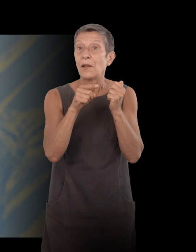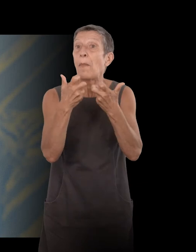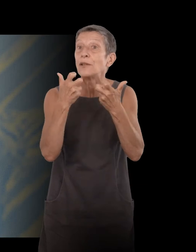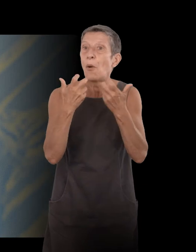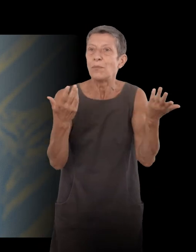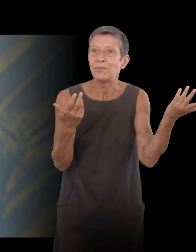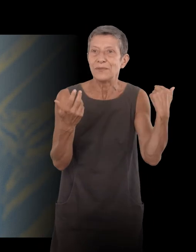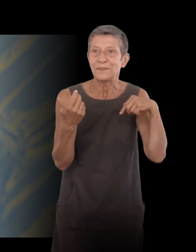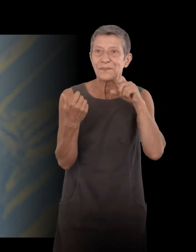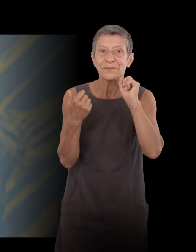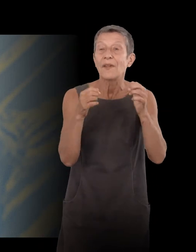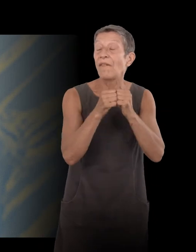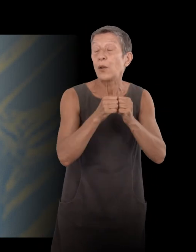elle se retrouvait parce qu'elle avait été saisie.